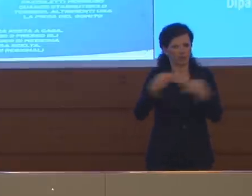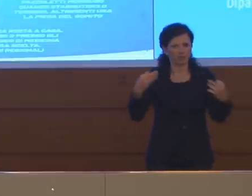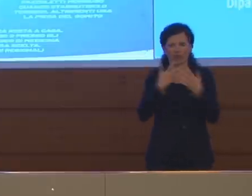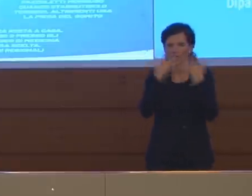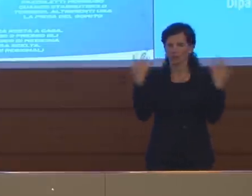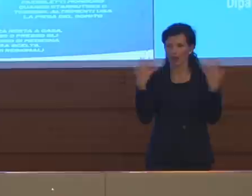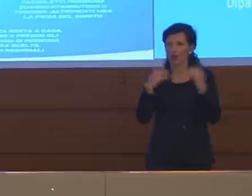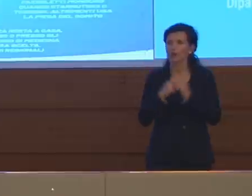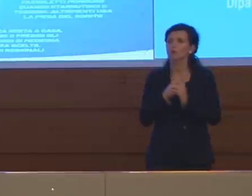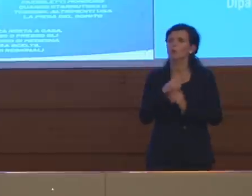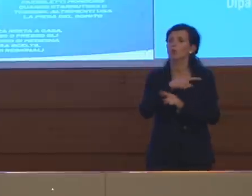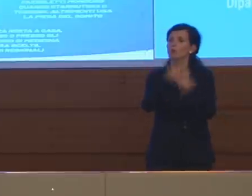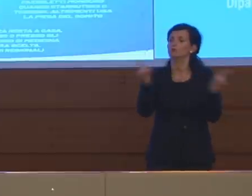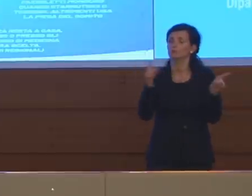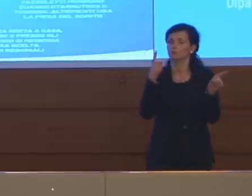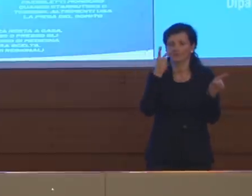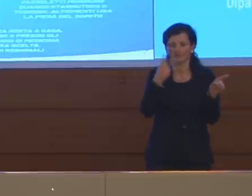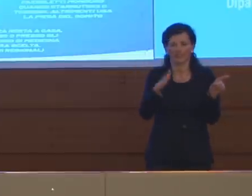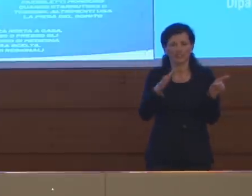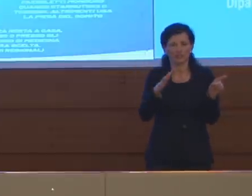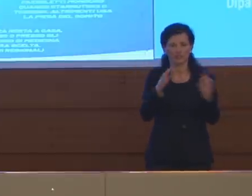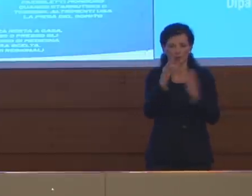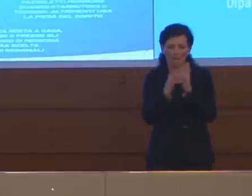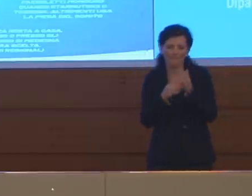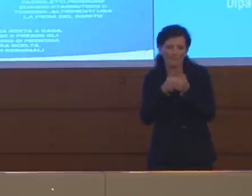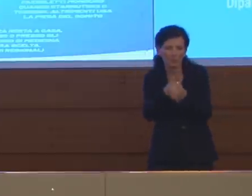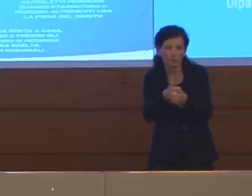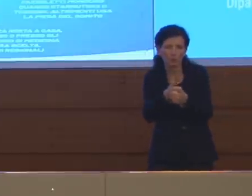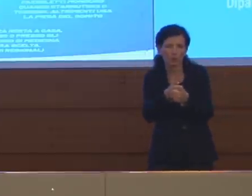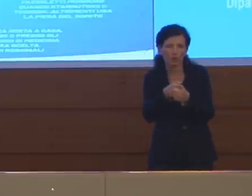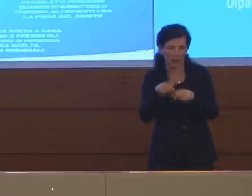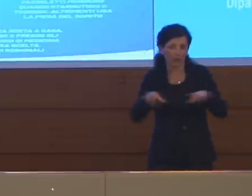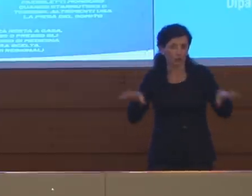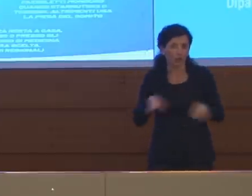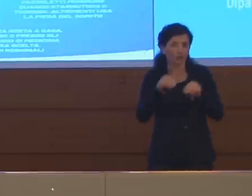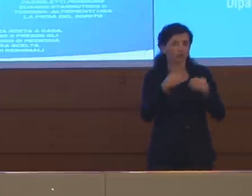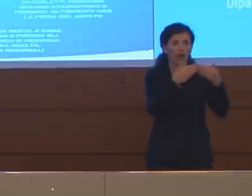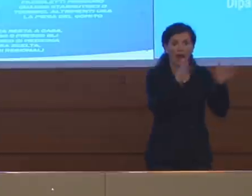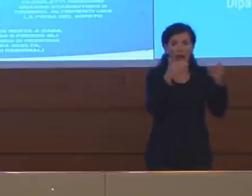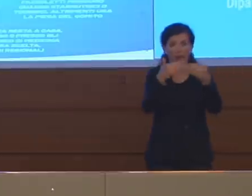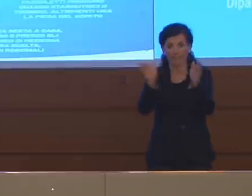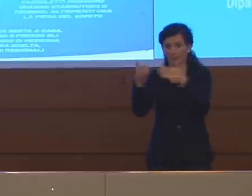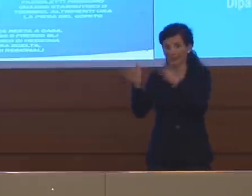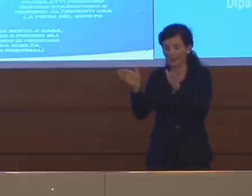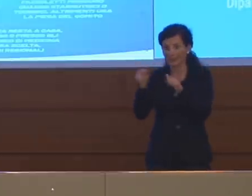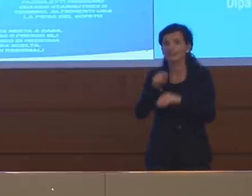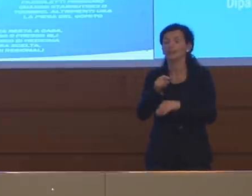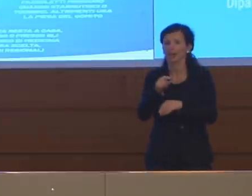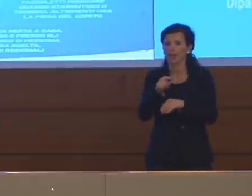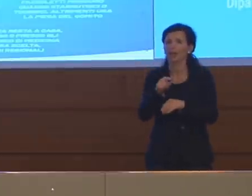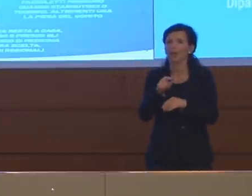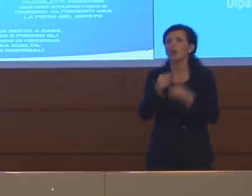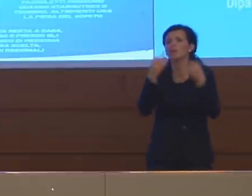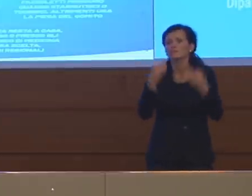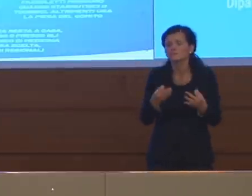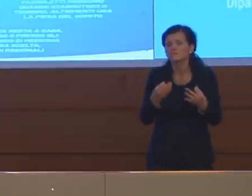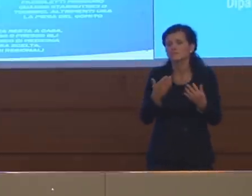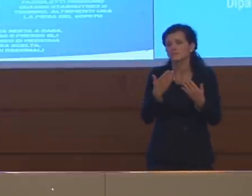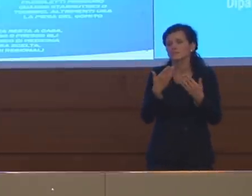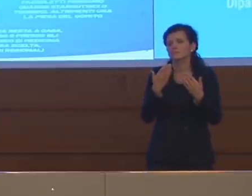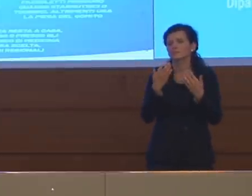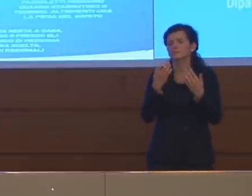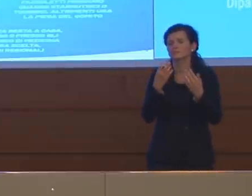misure che voi avete visto adesso di apertura, nascono proprio anche come risposta a questo tipo di